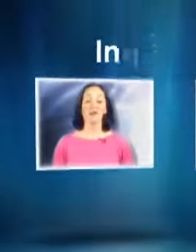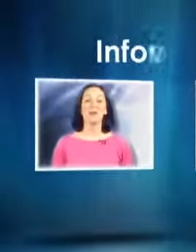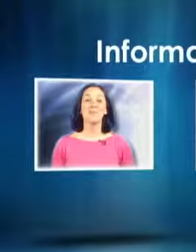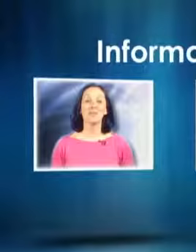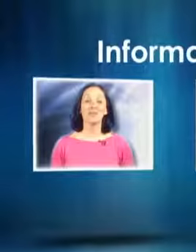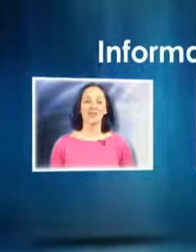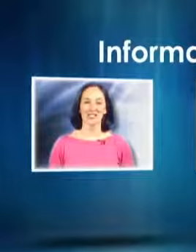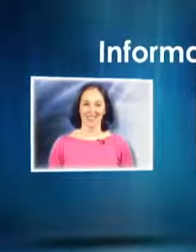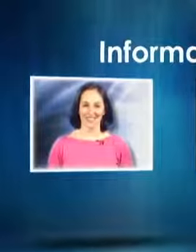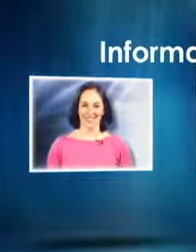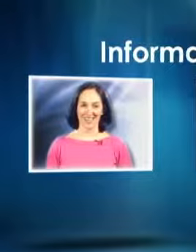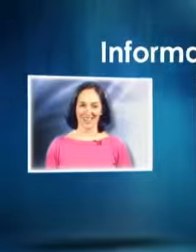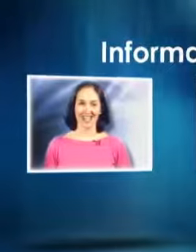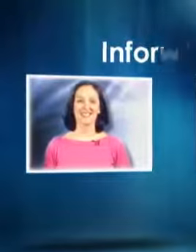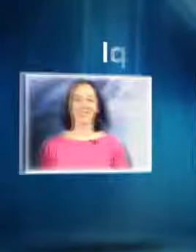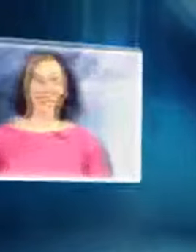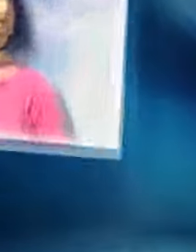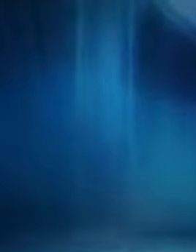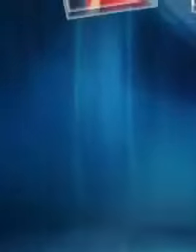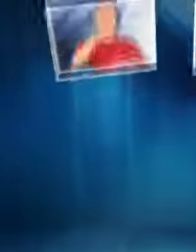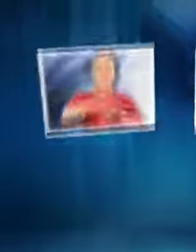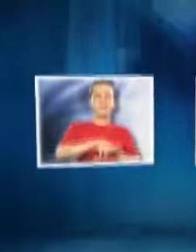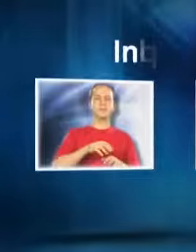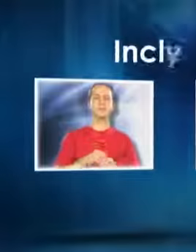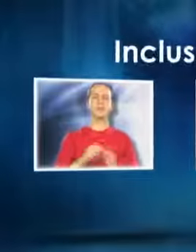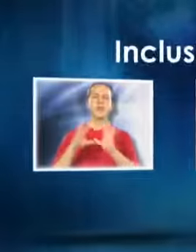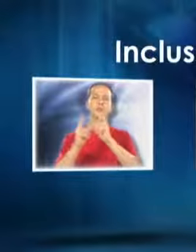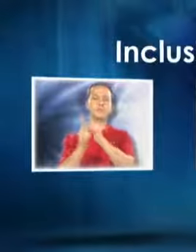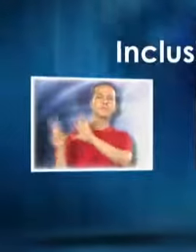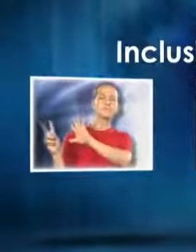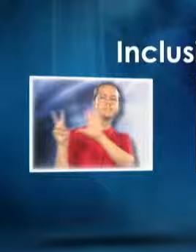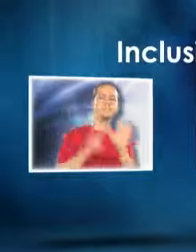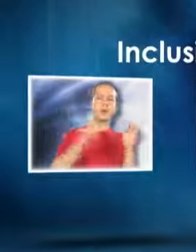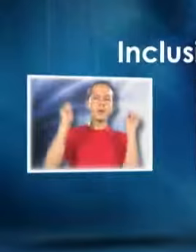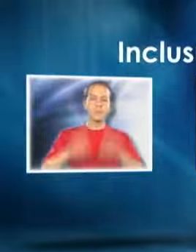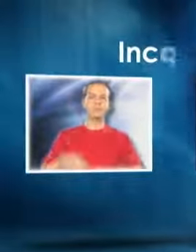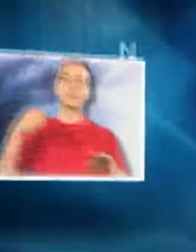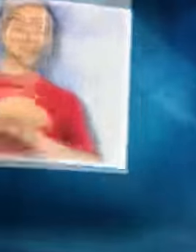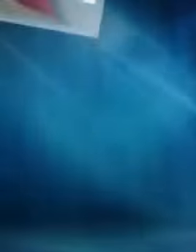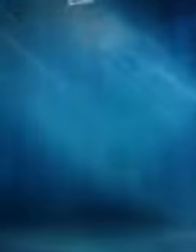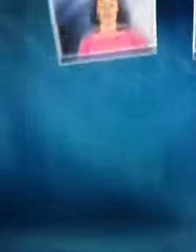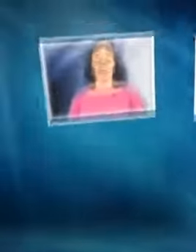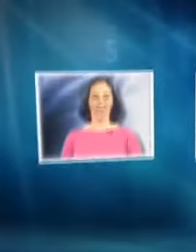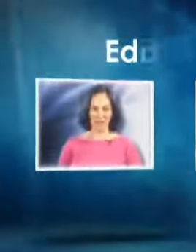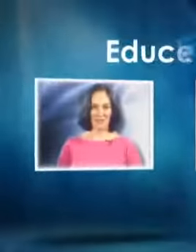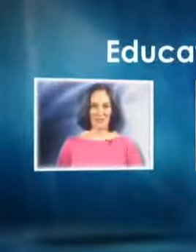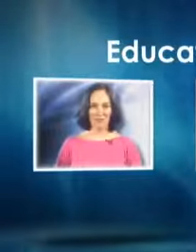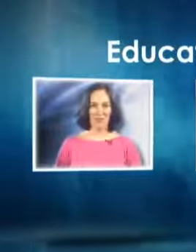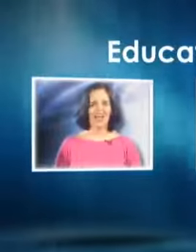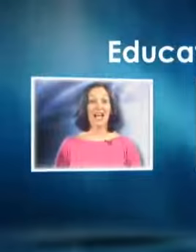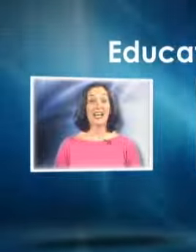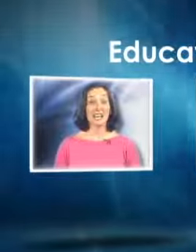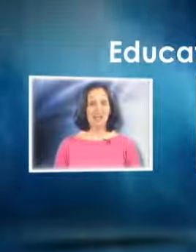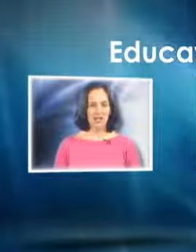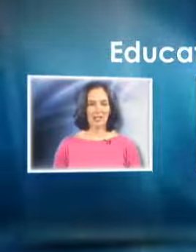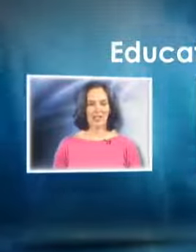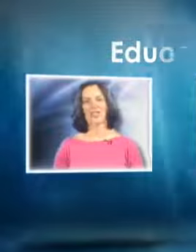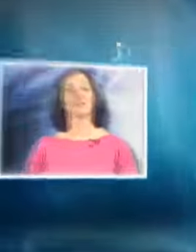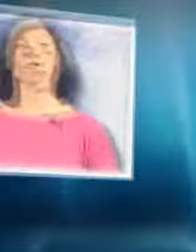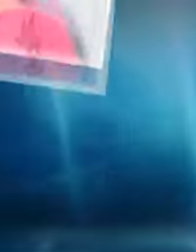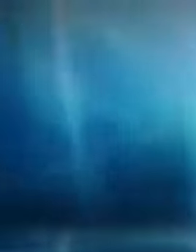E uma boa notícia, a cidadinha. Toda semana você poderá acessar o nosso site. A ONG Vez da Voz